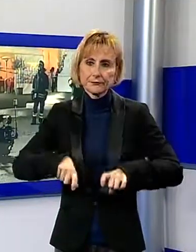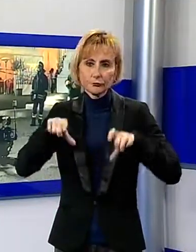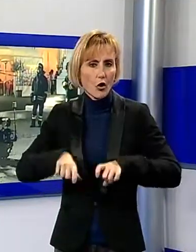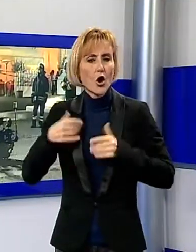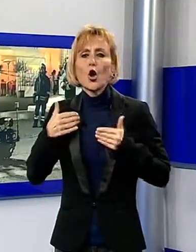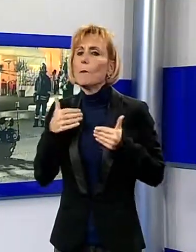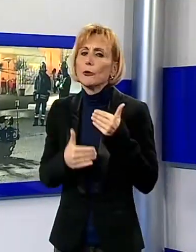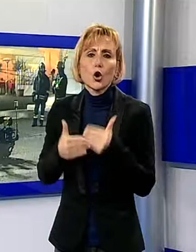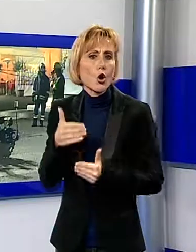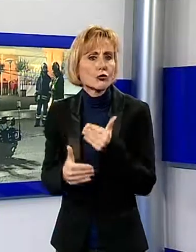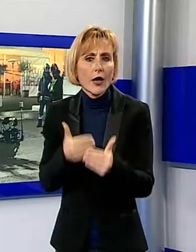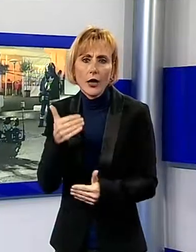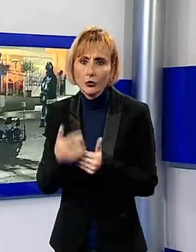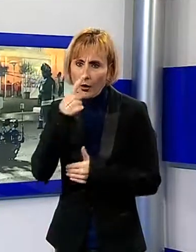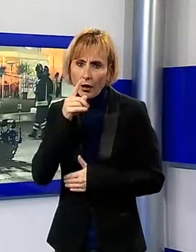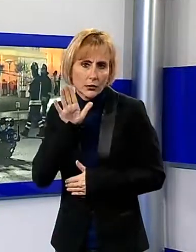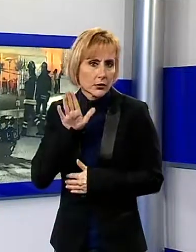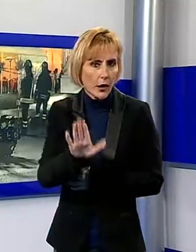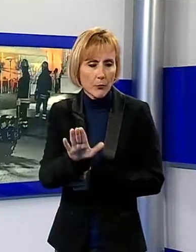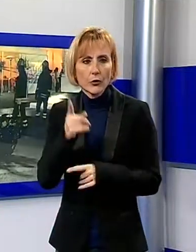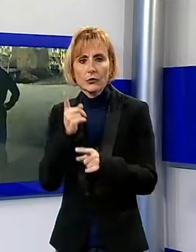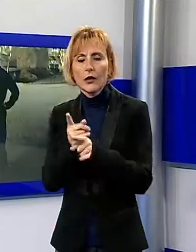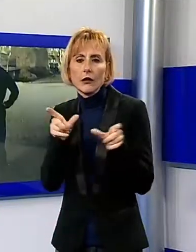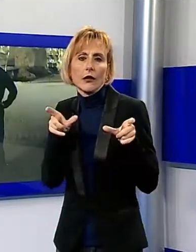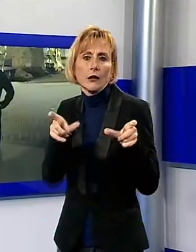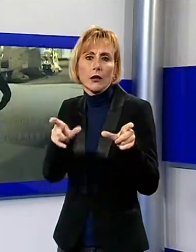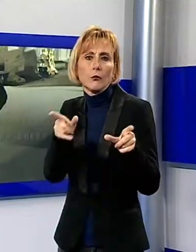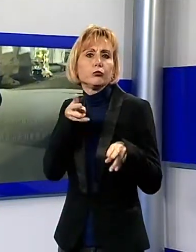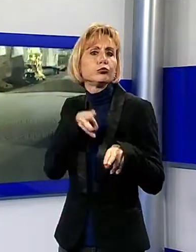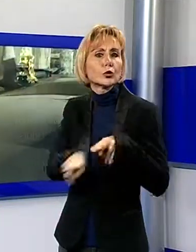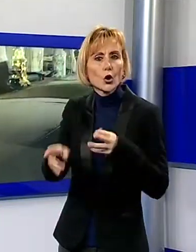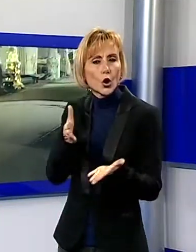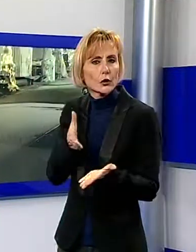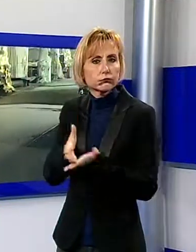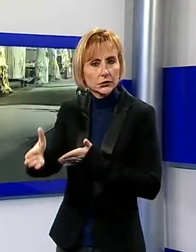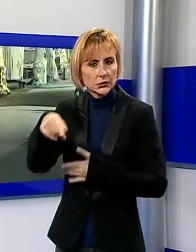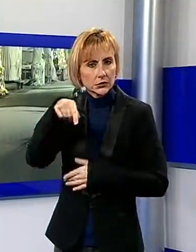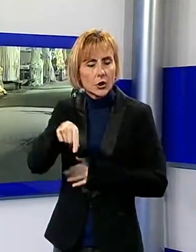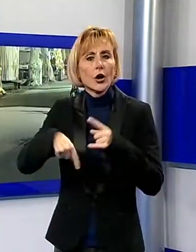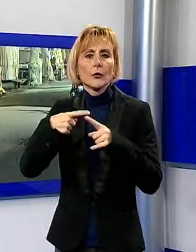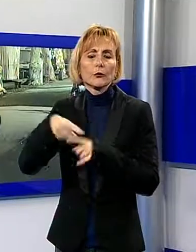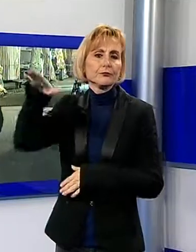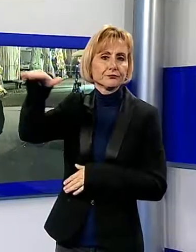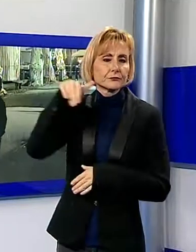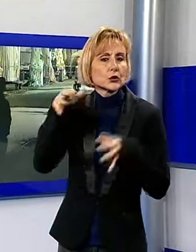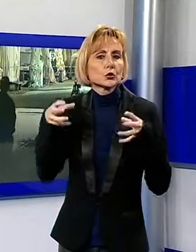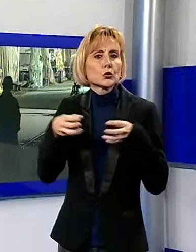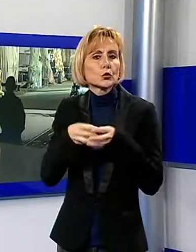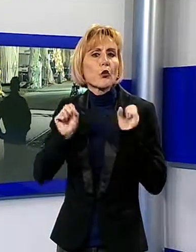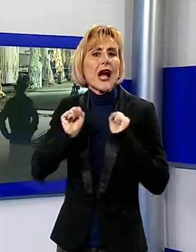prevista in questi casi, bloccando l'accesso alla parte centrale della piazza e allertando il nucleo artificieri dei carabinieri di Firenze.